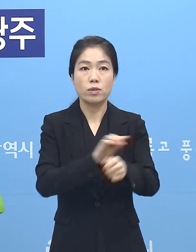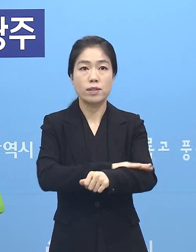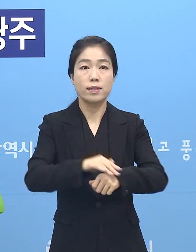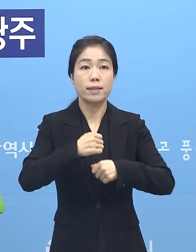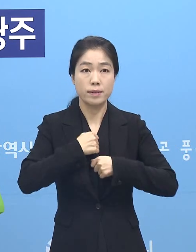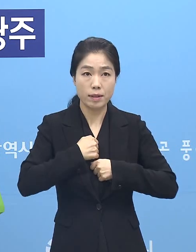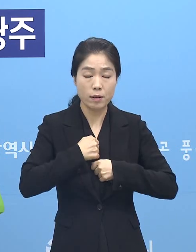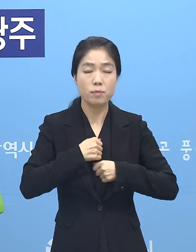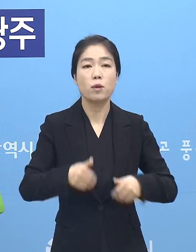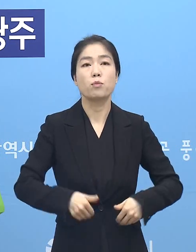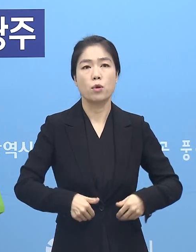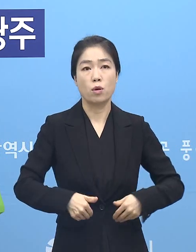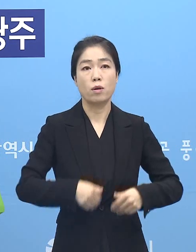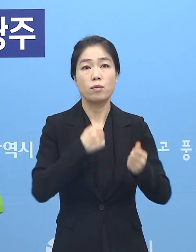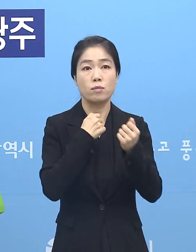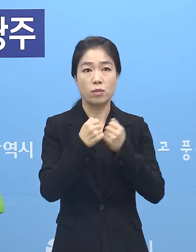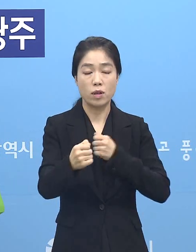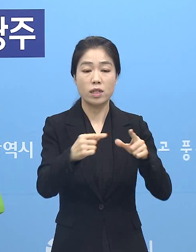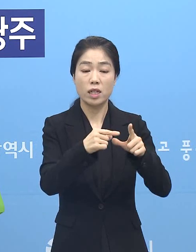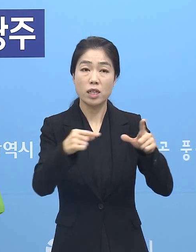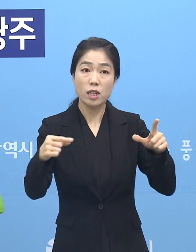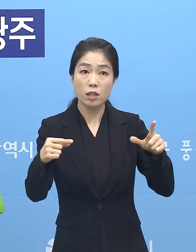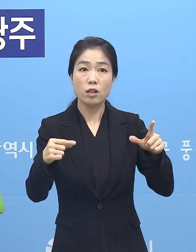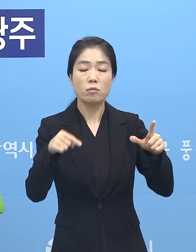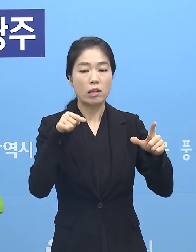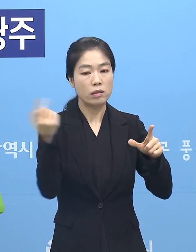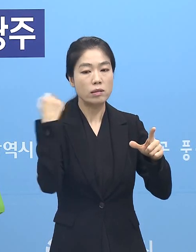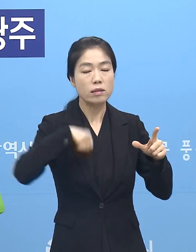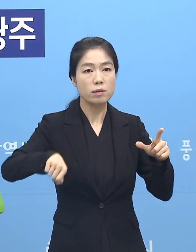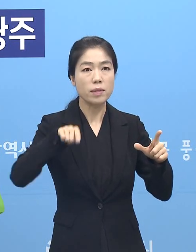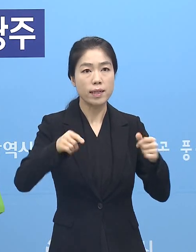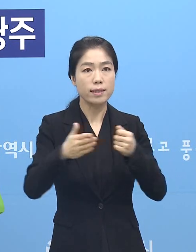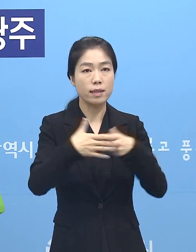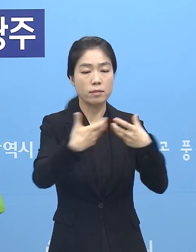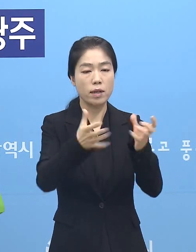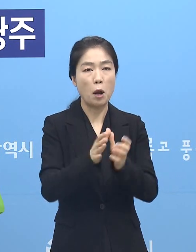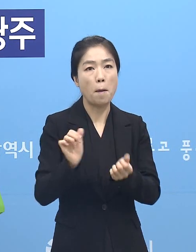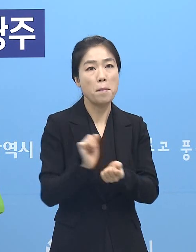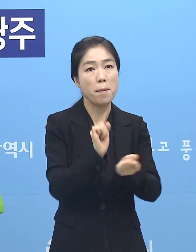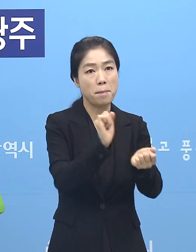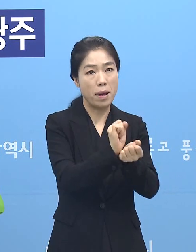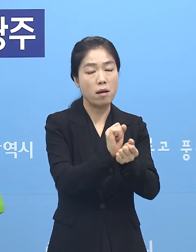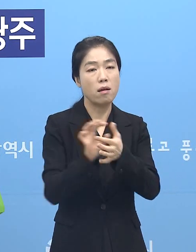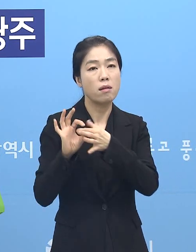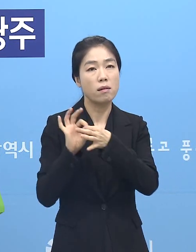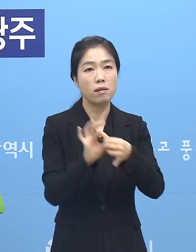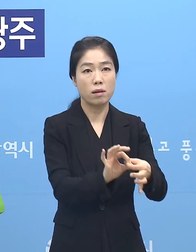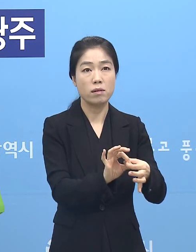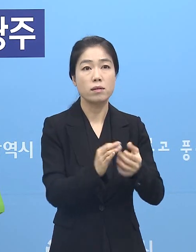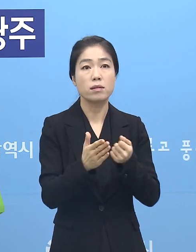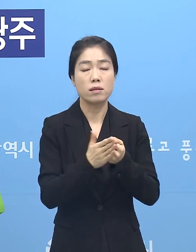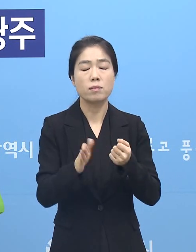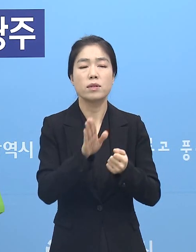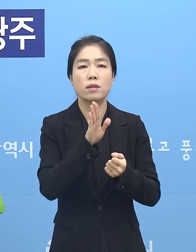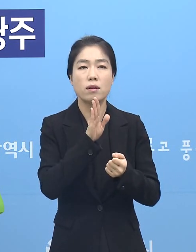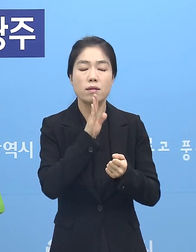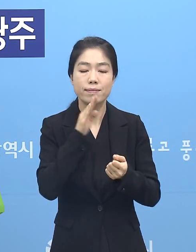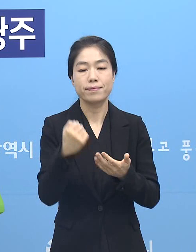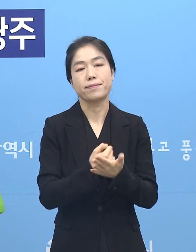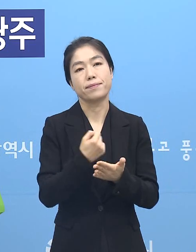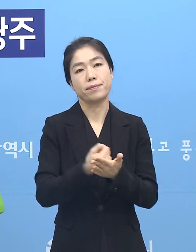준수가 요구되는데도 일부가 이를 입안해서 집단감염으로 이어지고 있어 매우